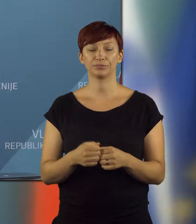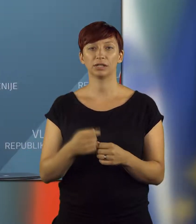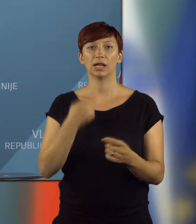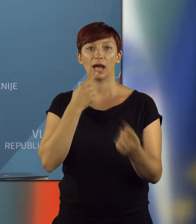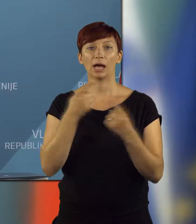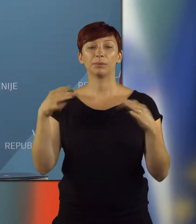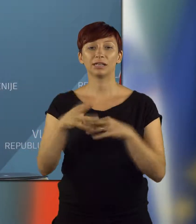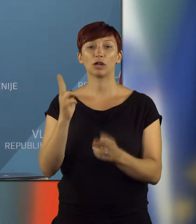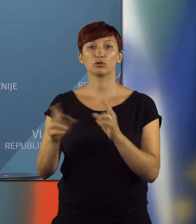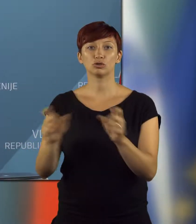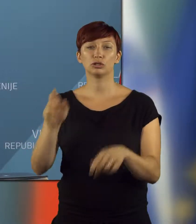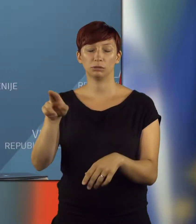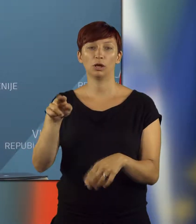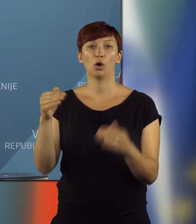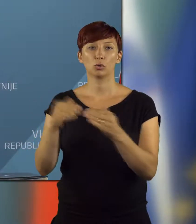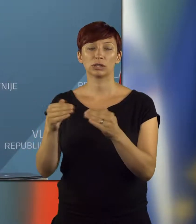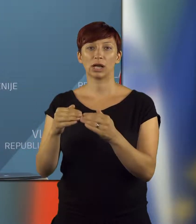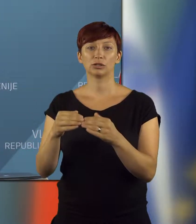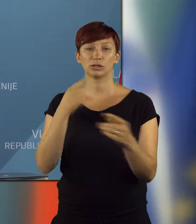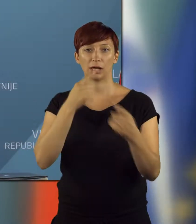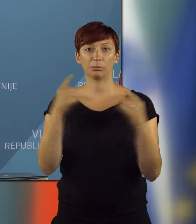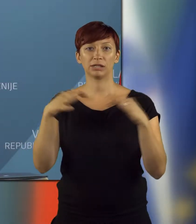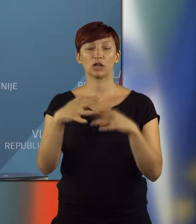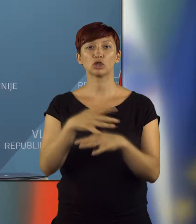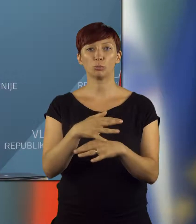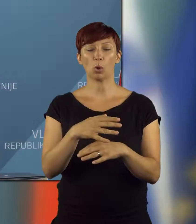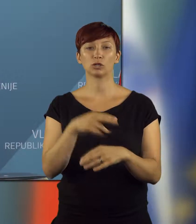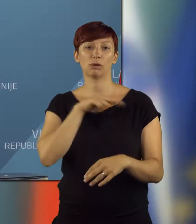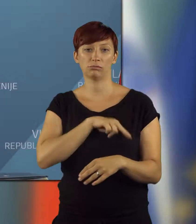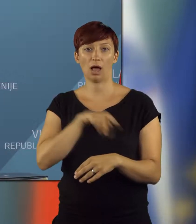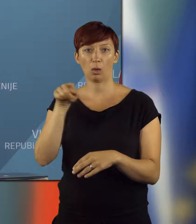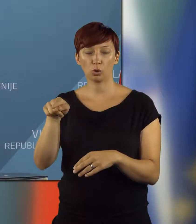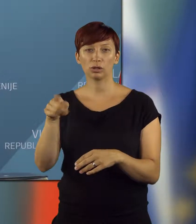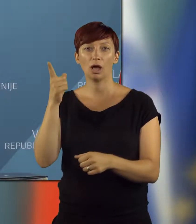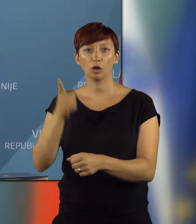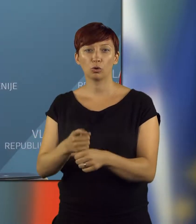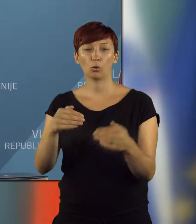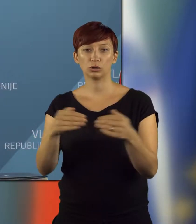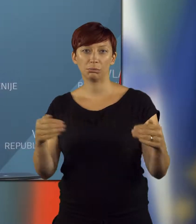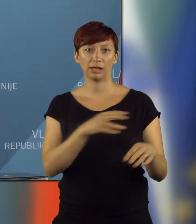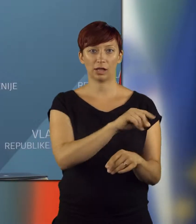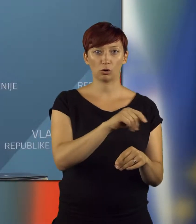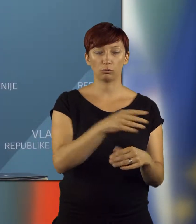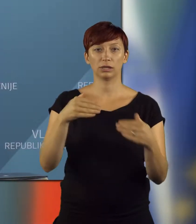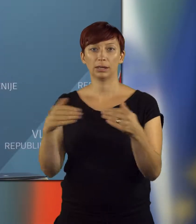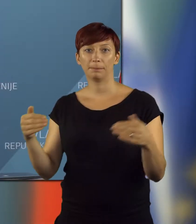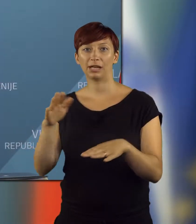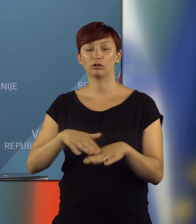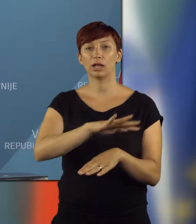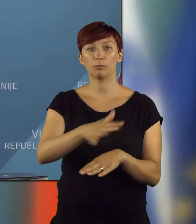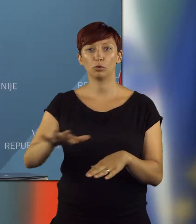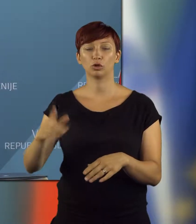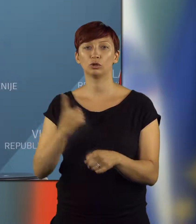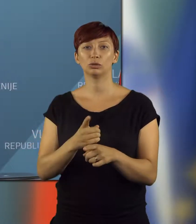Arbitražno sodišče je imelo v skladu z arbitražnim sporozumom nalogo, da določi mejo na kopnem, mejo na